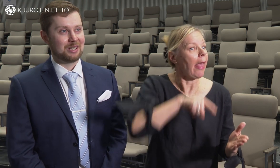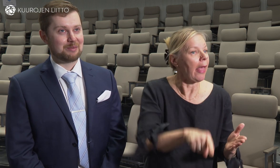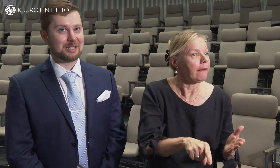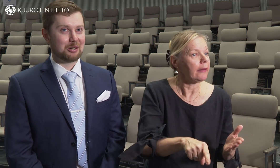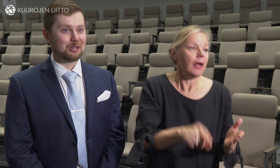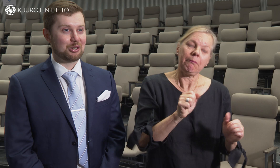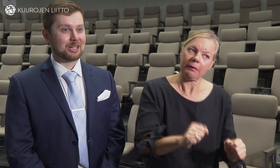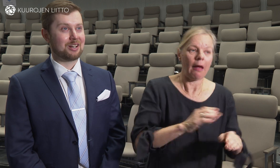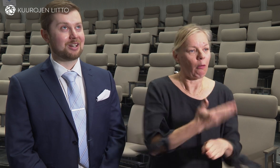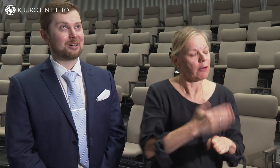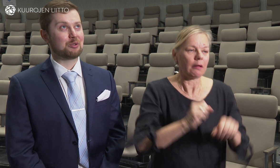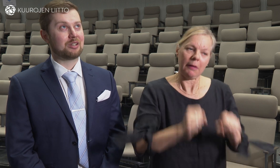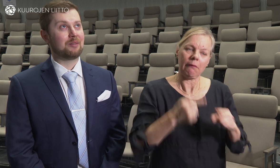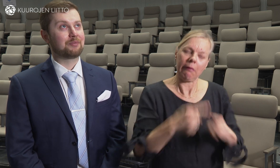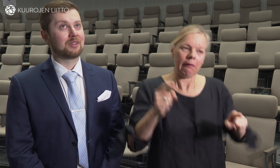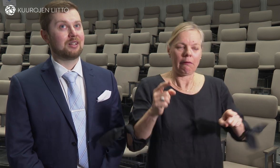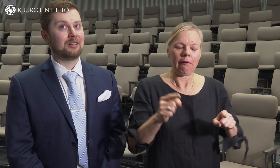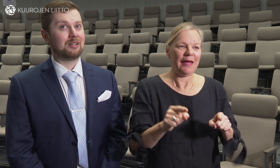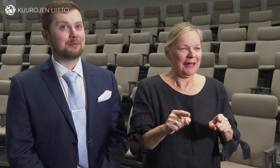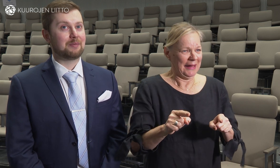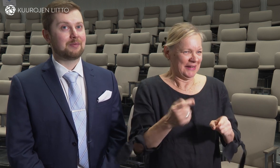vaan se pitäisi olla toisella lailla, mutta